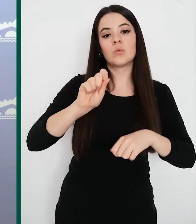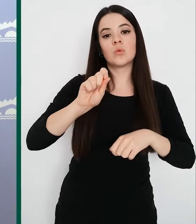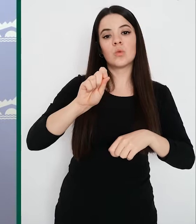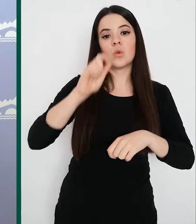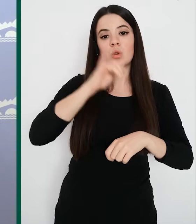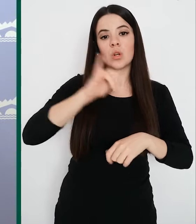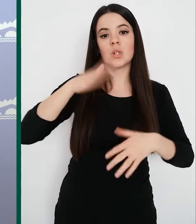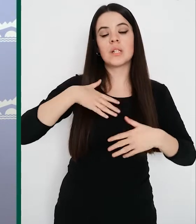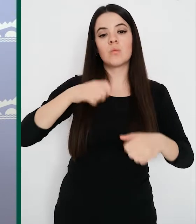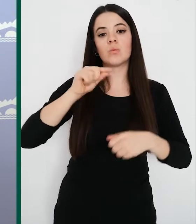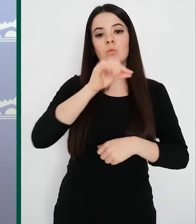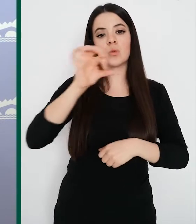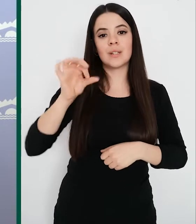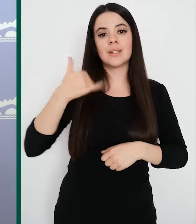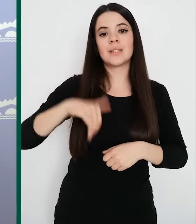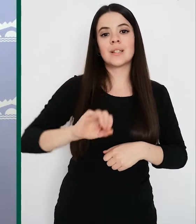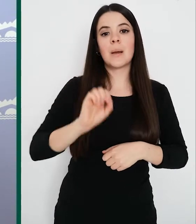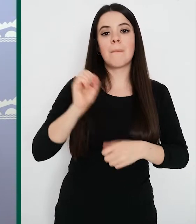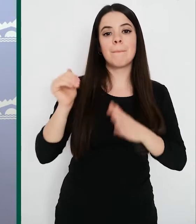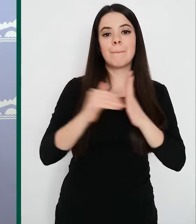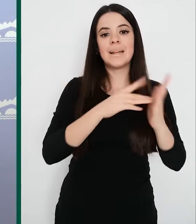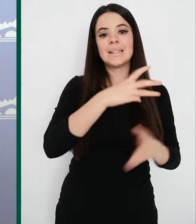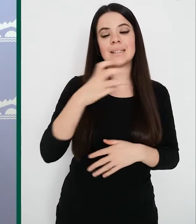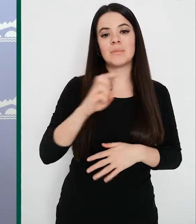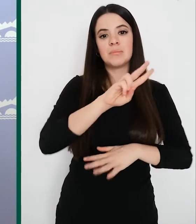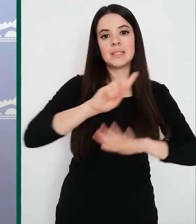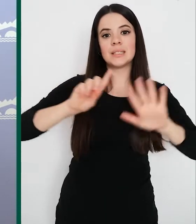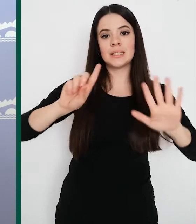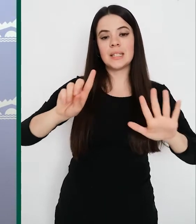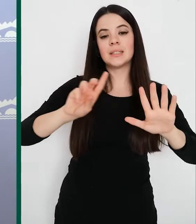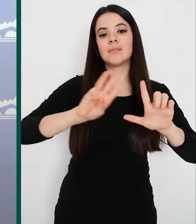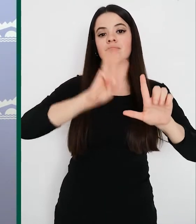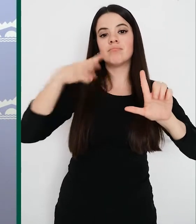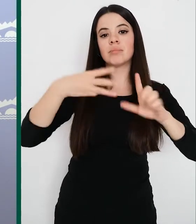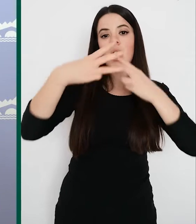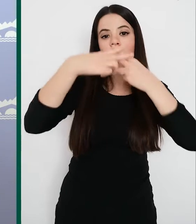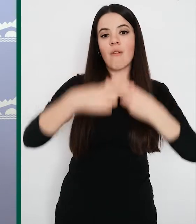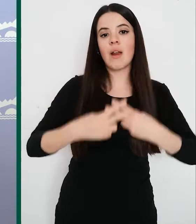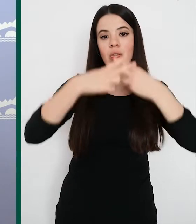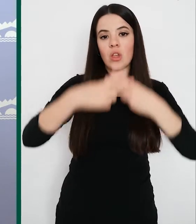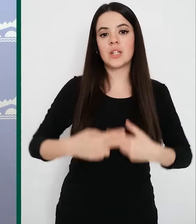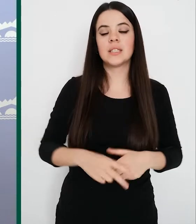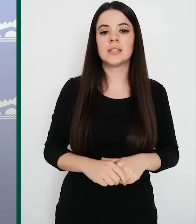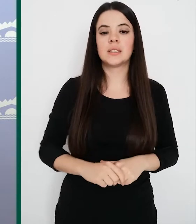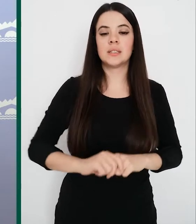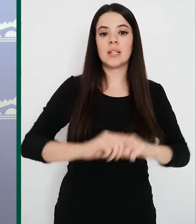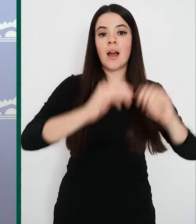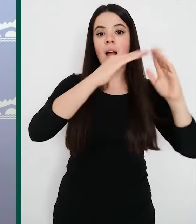Este servicio acumula ya 1.326 evaluaciones. Los equipos de intervención domiciliaria realizaron ayer